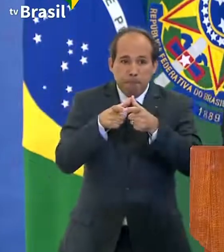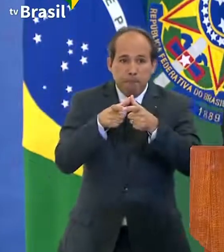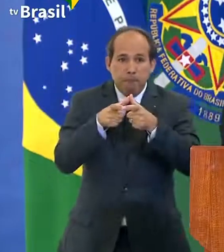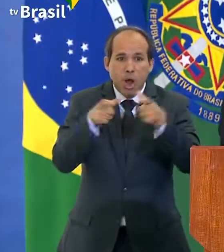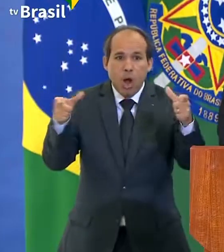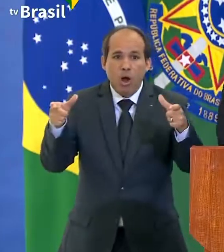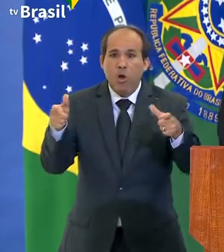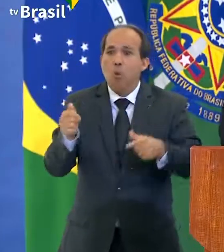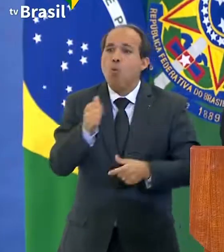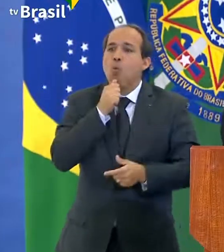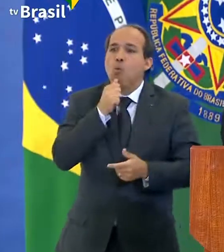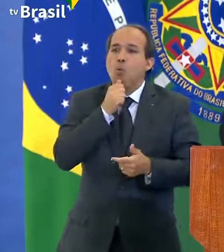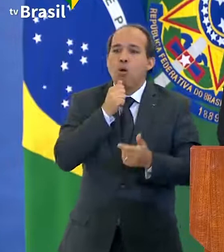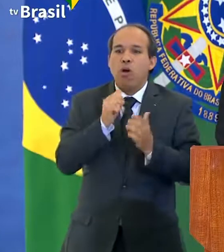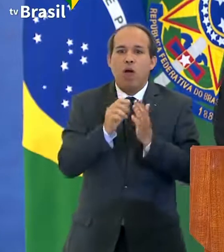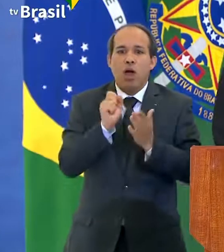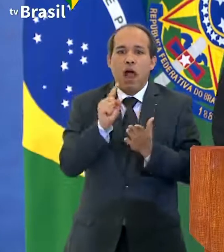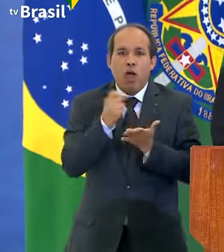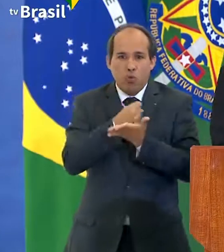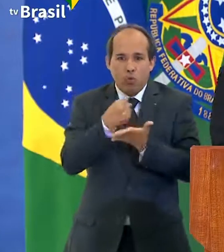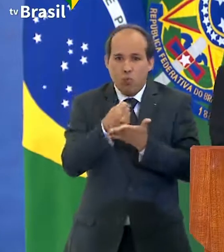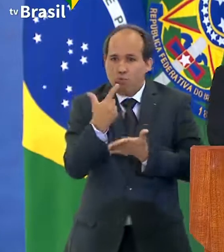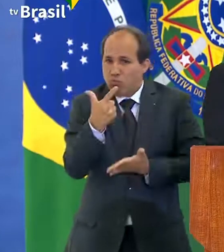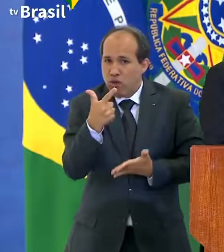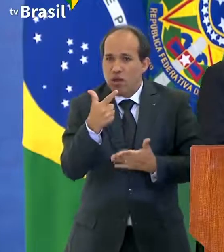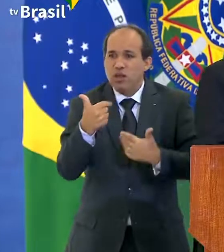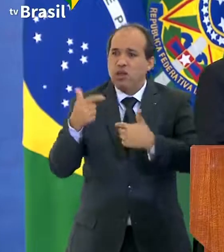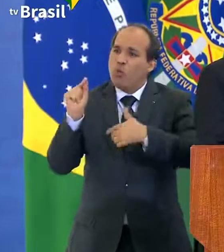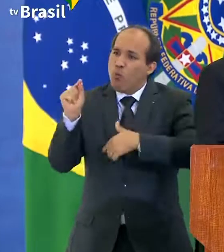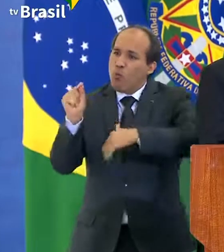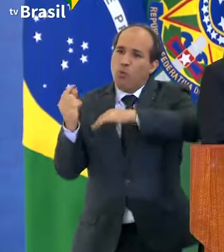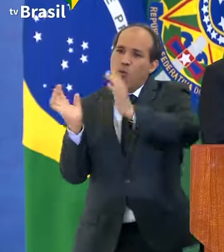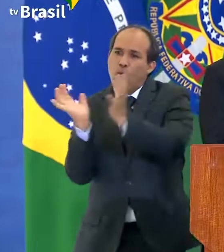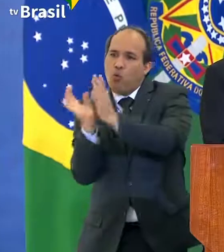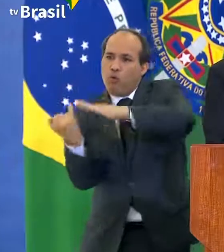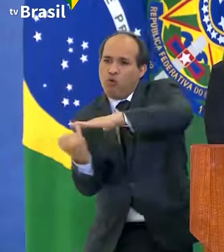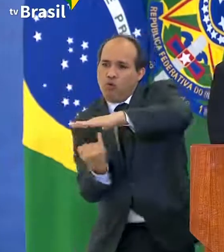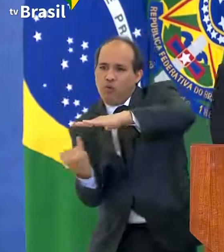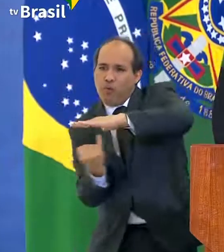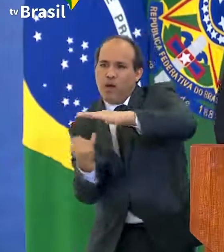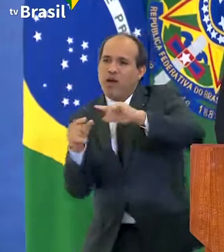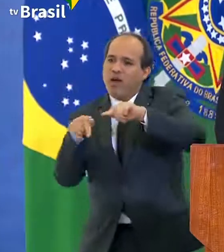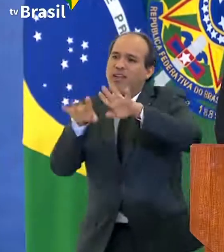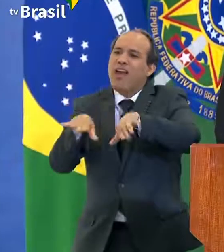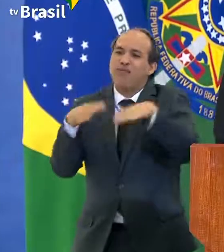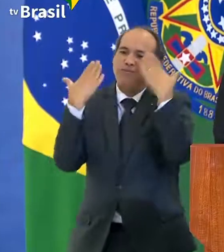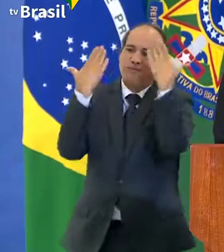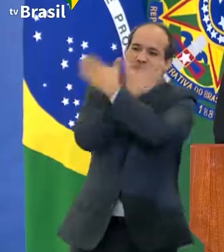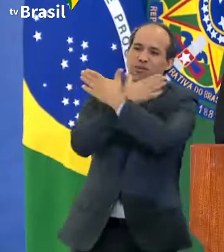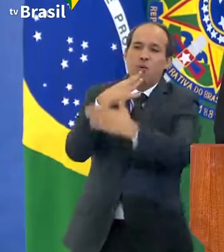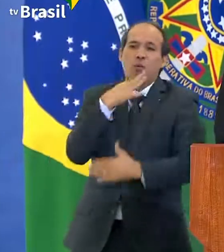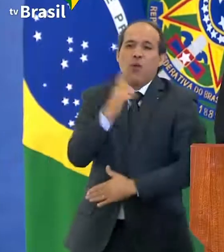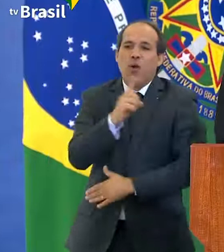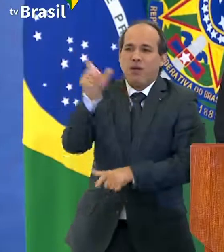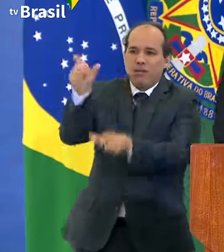não tinham carteira de trabalho, e viviam da informalidade, eram os invisíveis, os esquecidos.